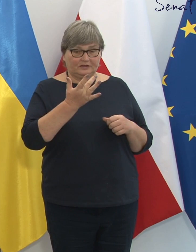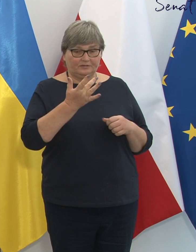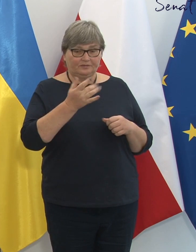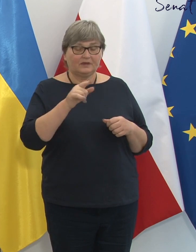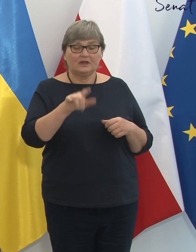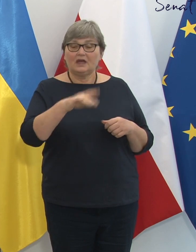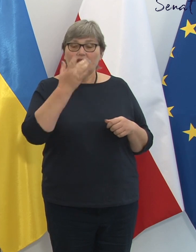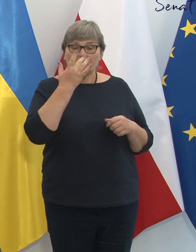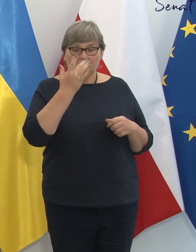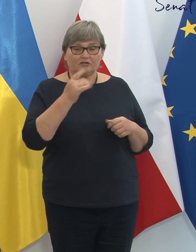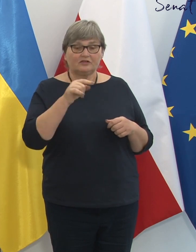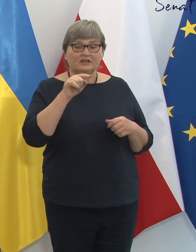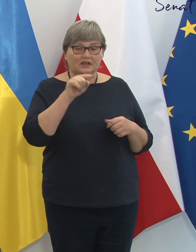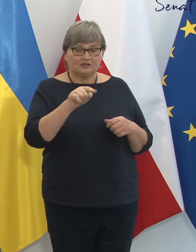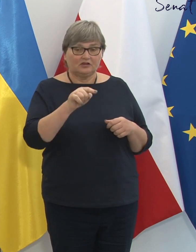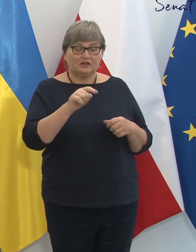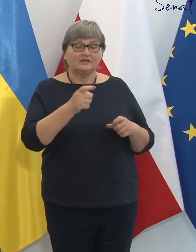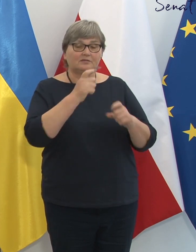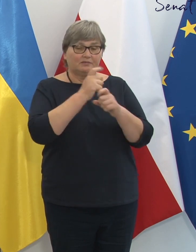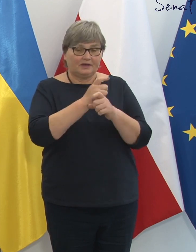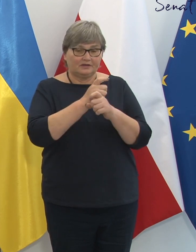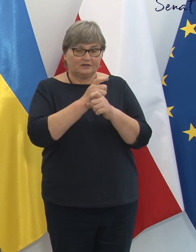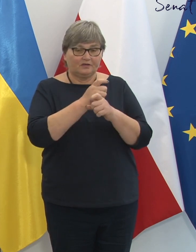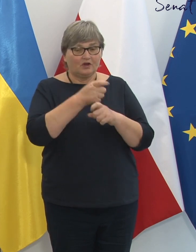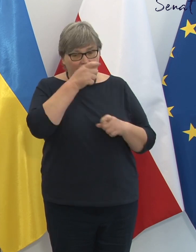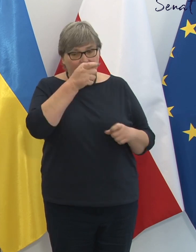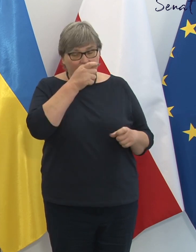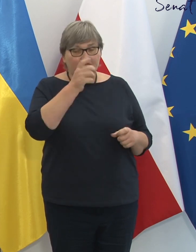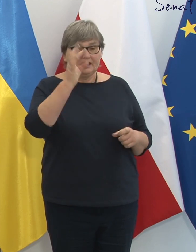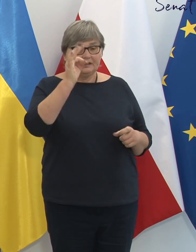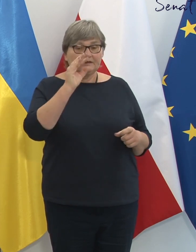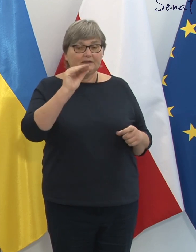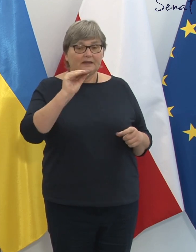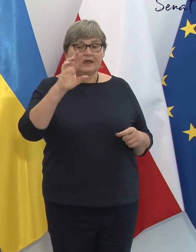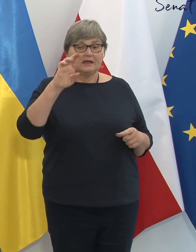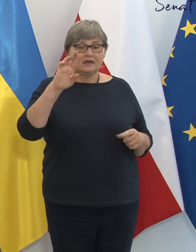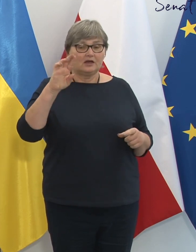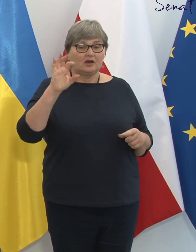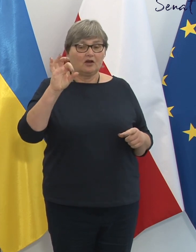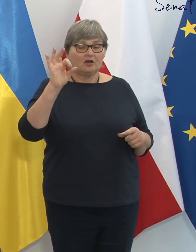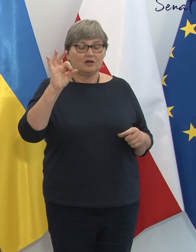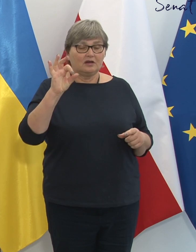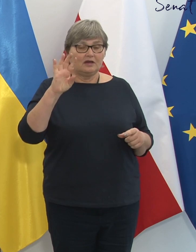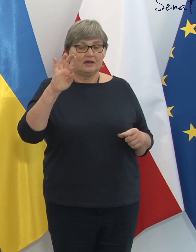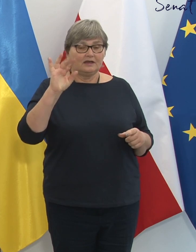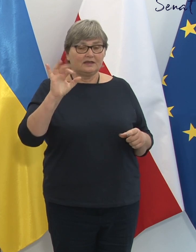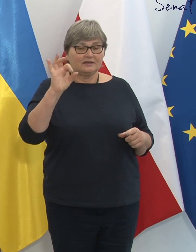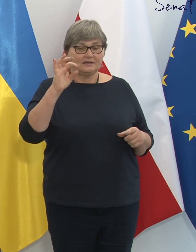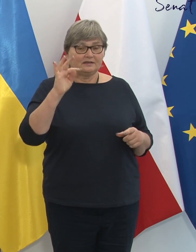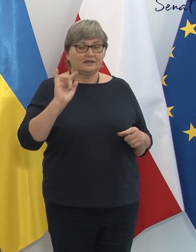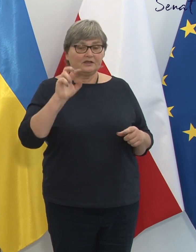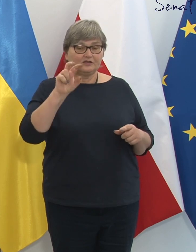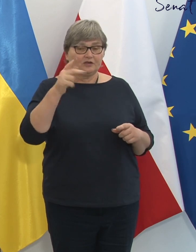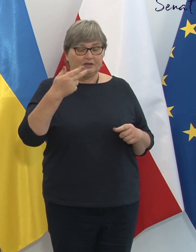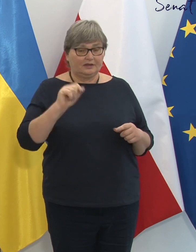jako reżim terrorystyczny. To jest uchwała międzyklubowa.